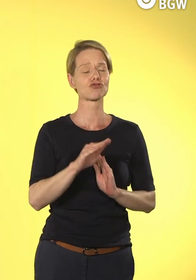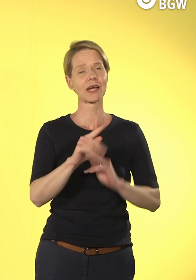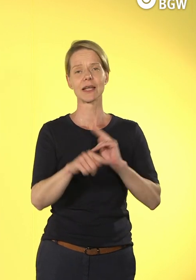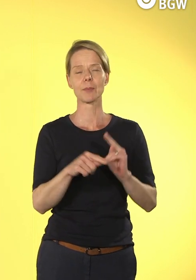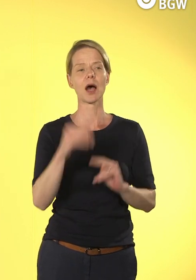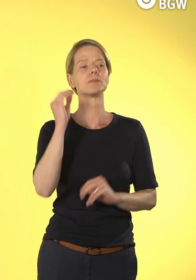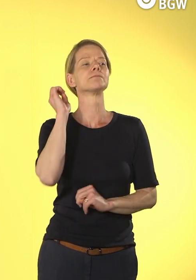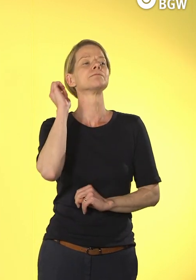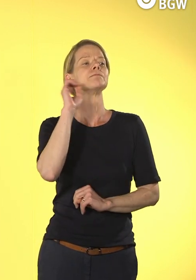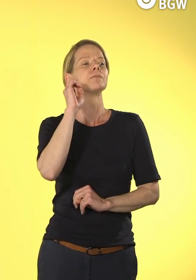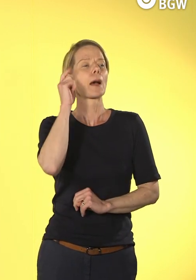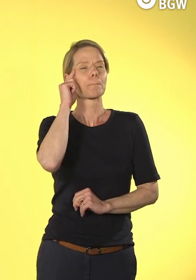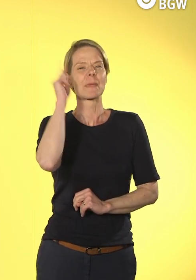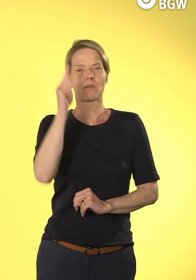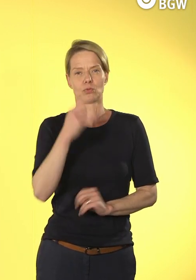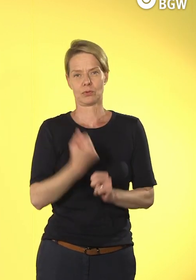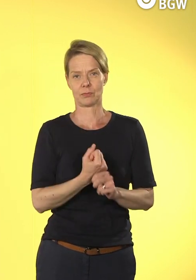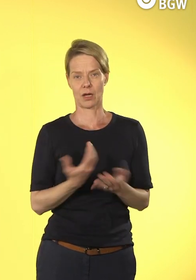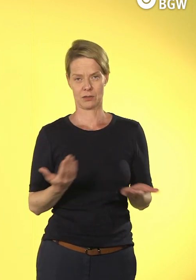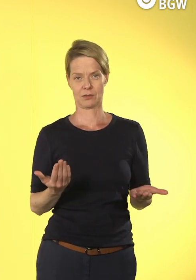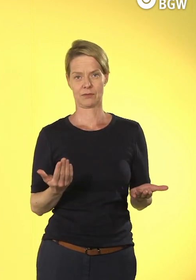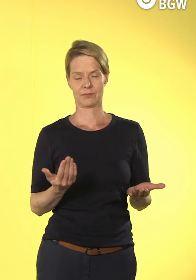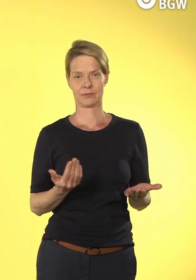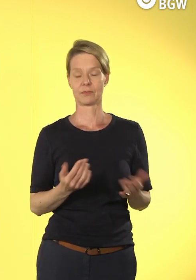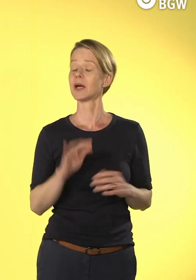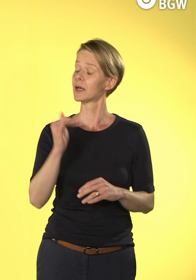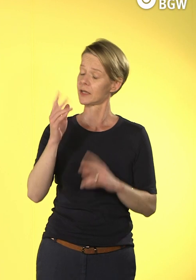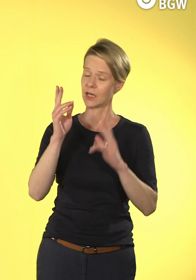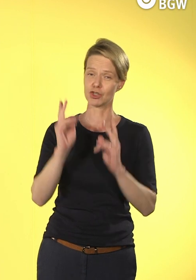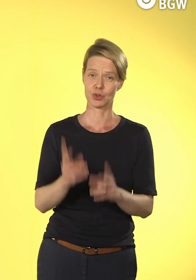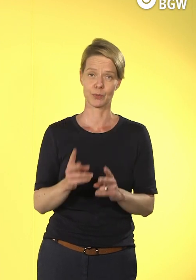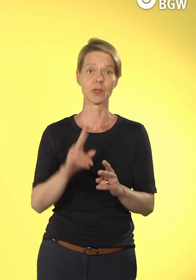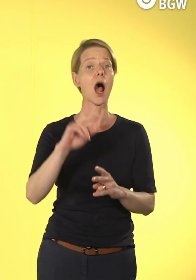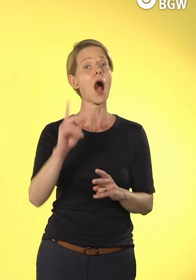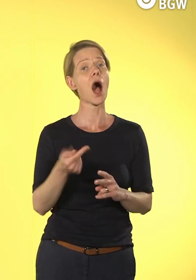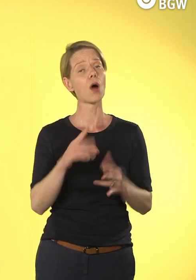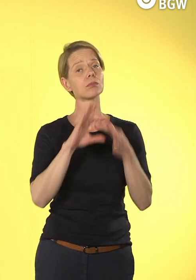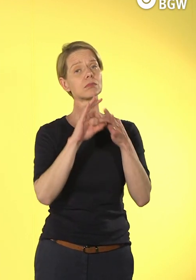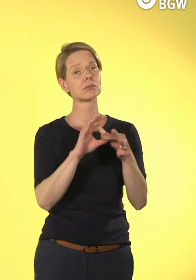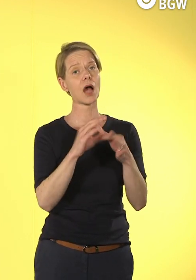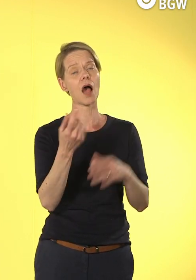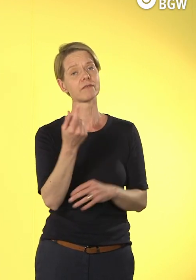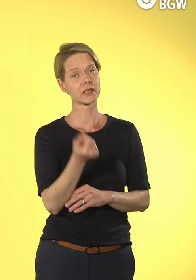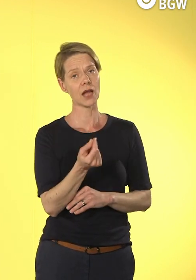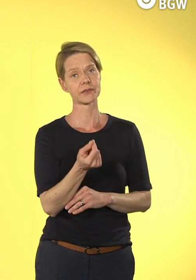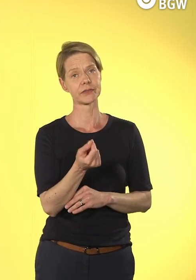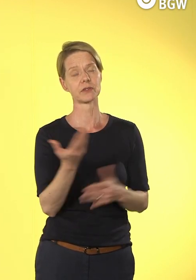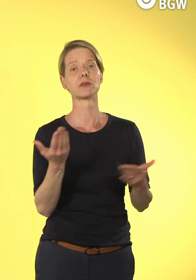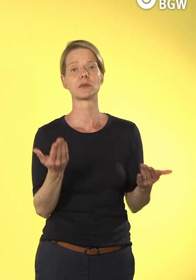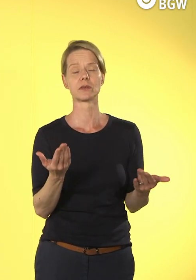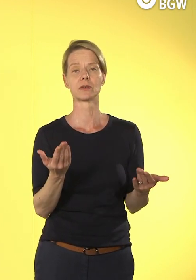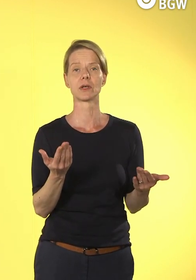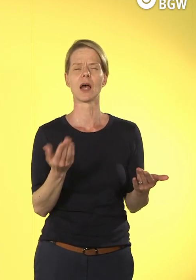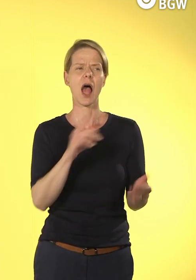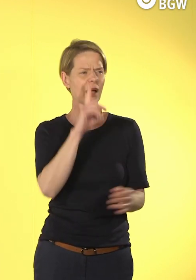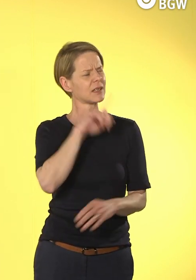Manfred. Eine kleine Ergänzung, weil gerade bei Finanzen, natürlich sind die Infrastrukturen, allein wenn ich